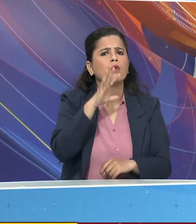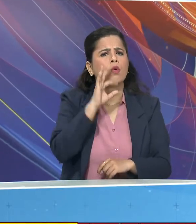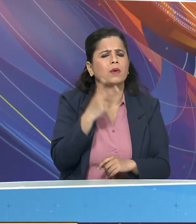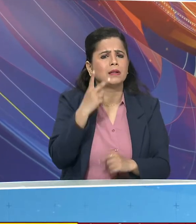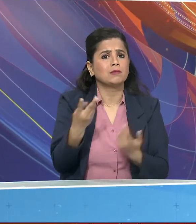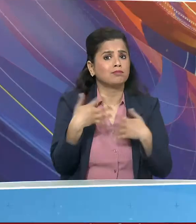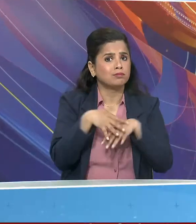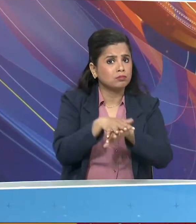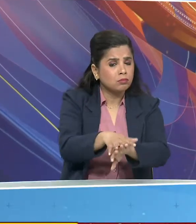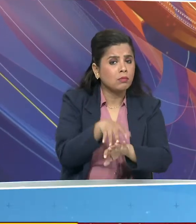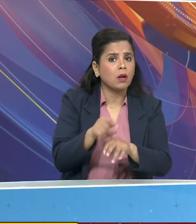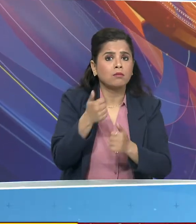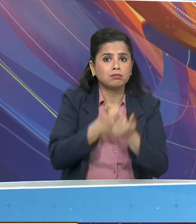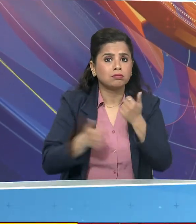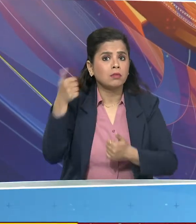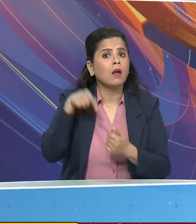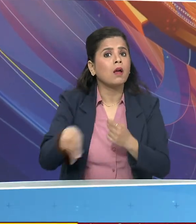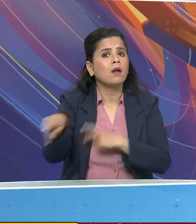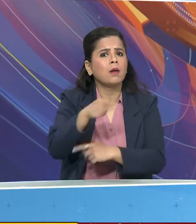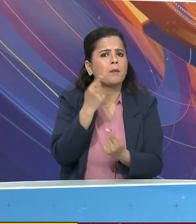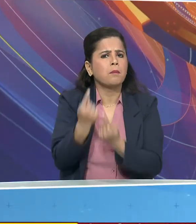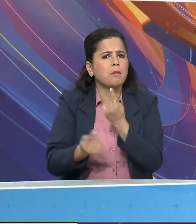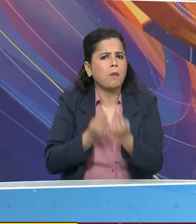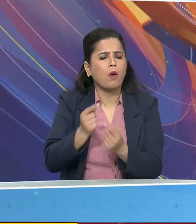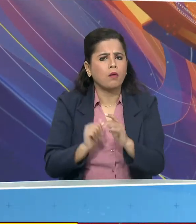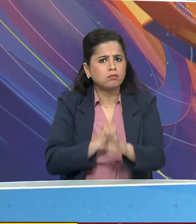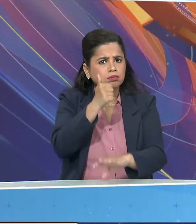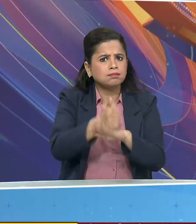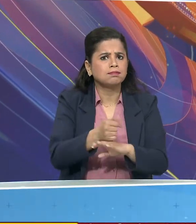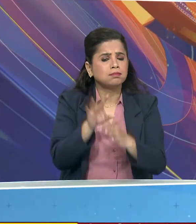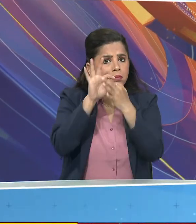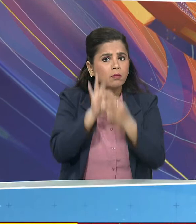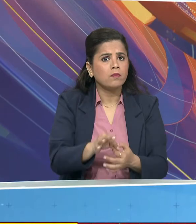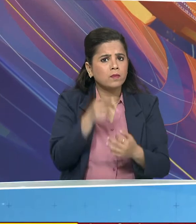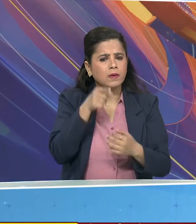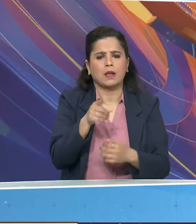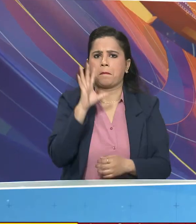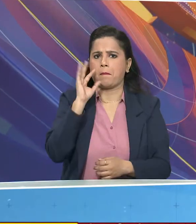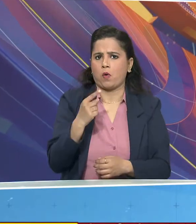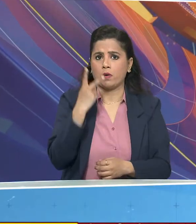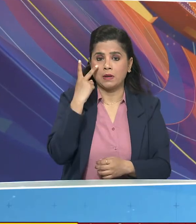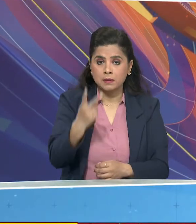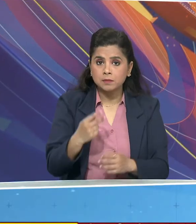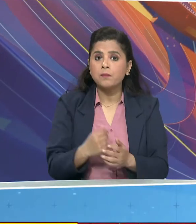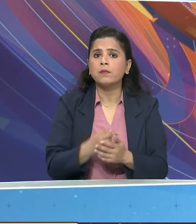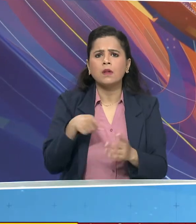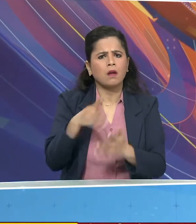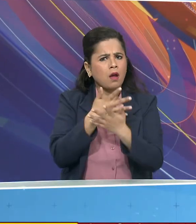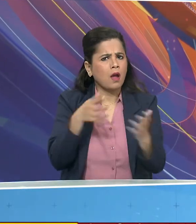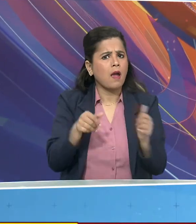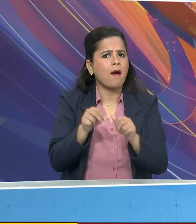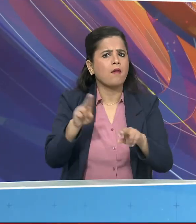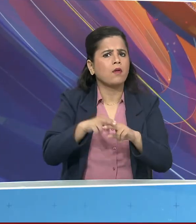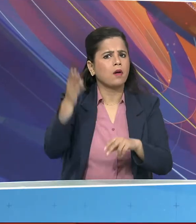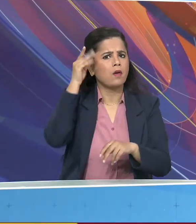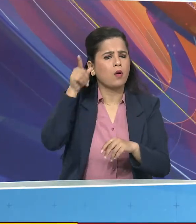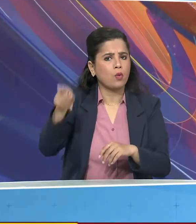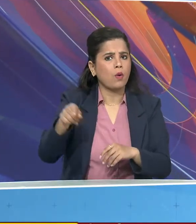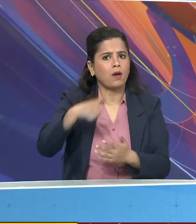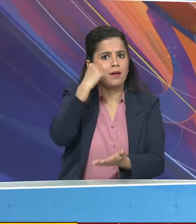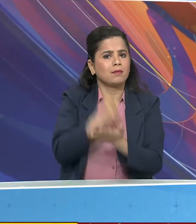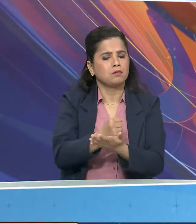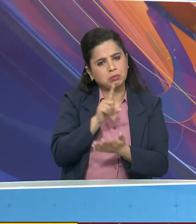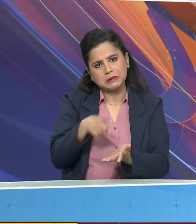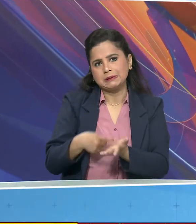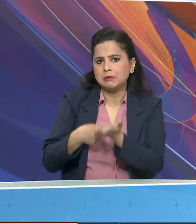समावेश्य और प्रतिनीधी राश्वातिक स्ञचना के गठन के माहतों पर जोड़ दिया जो सभी आफगान लोगों के अधिकारों का सम्मान